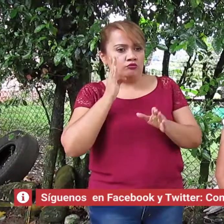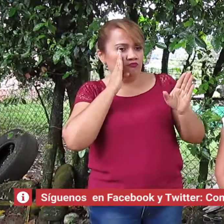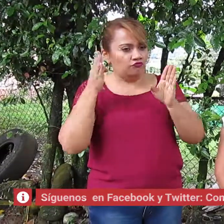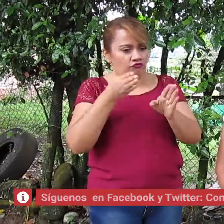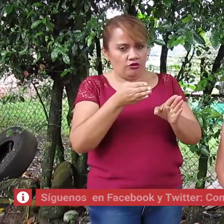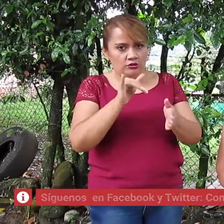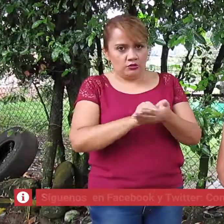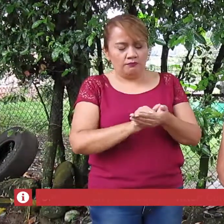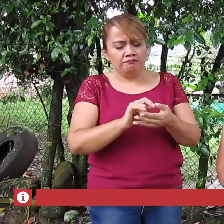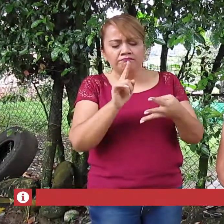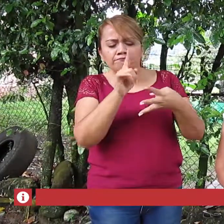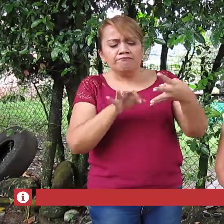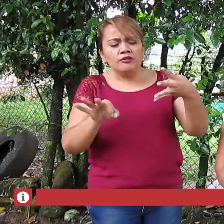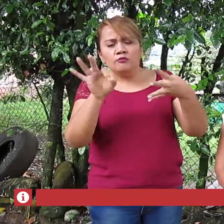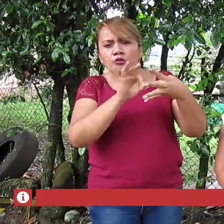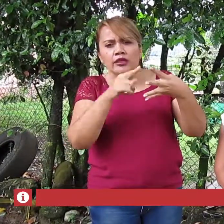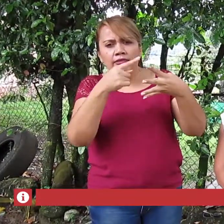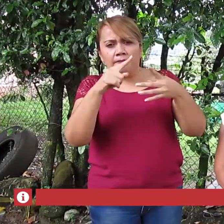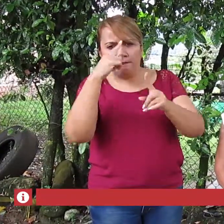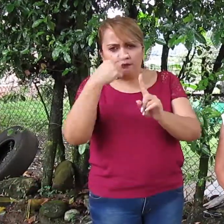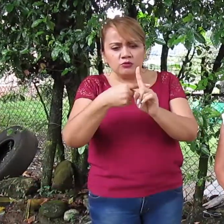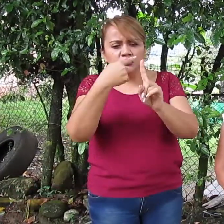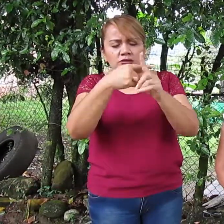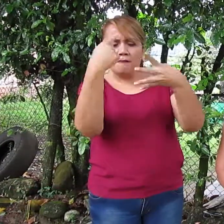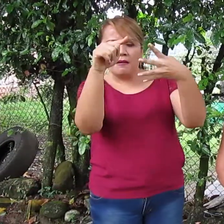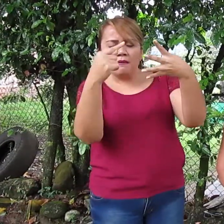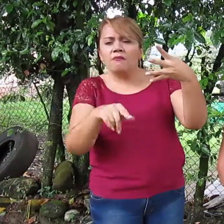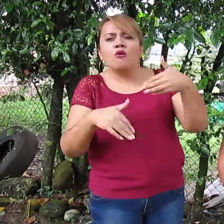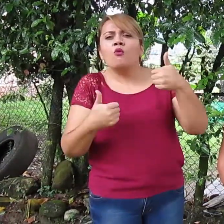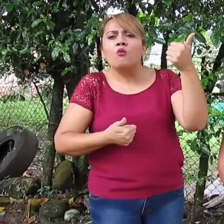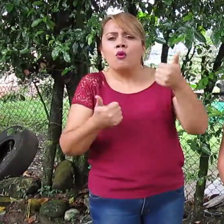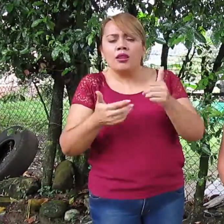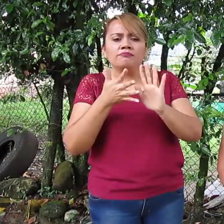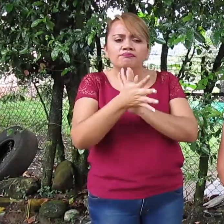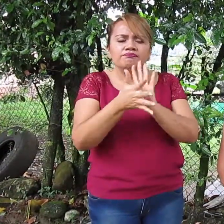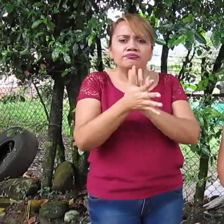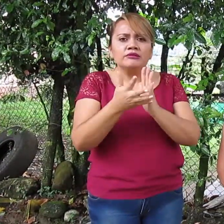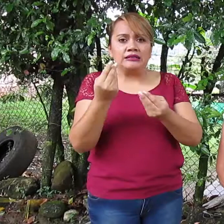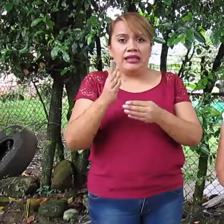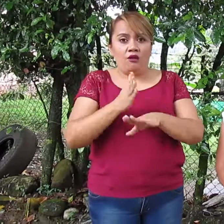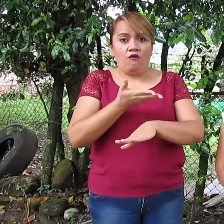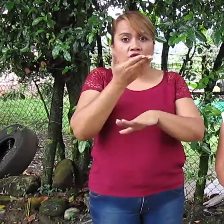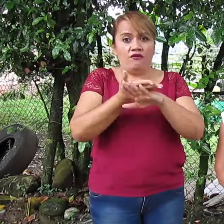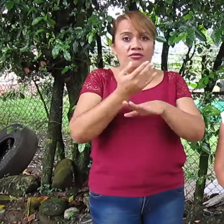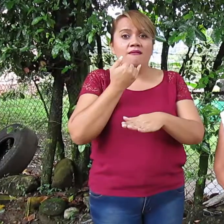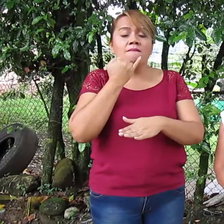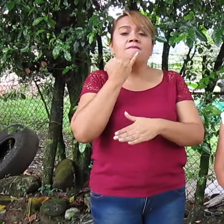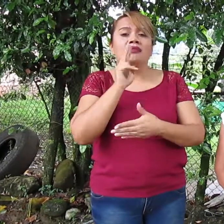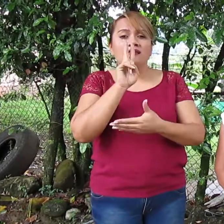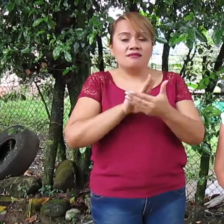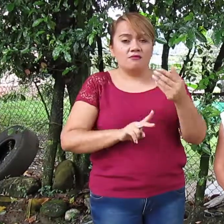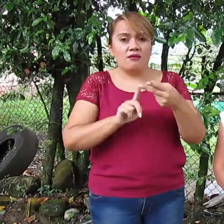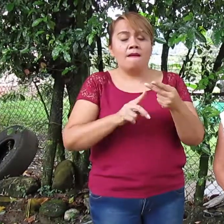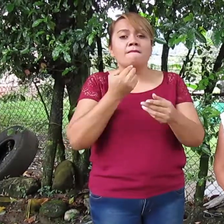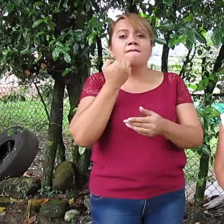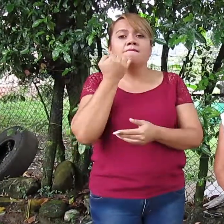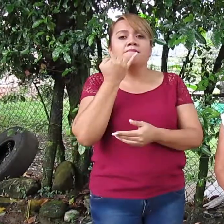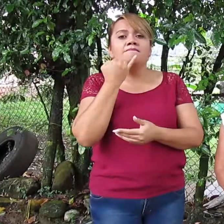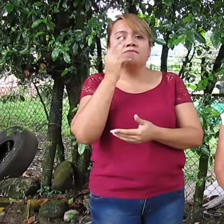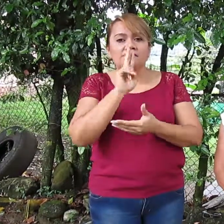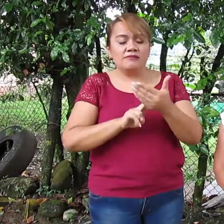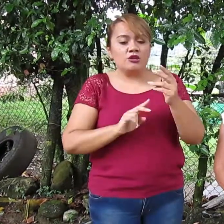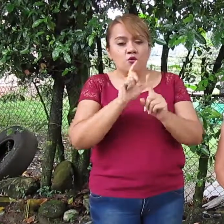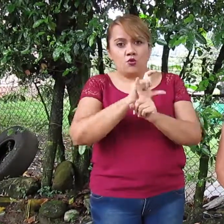Dentro de los aspectos positivos que hemos encontrado con la oferta bilingüe bicultural para sordos ha